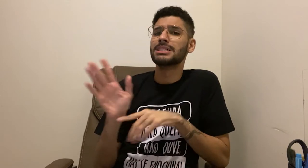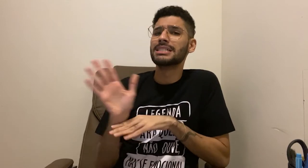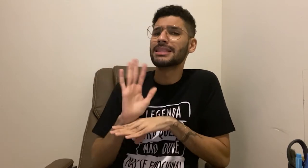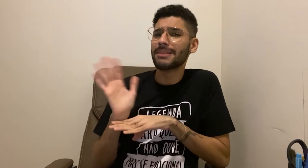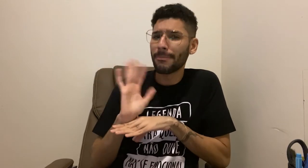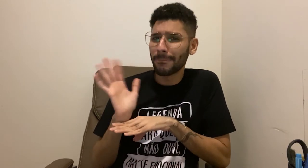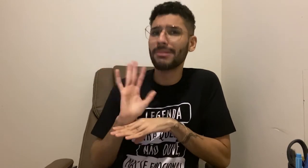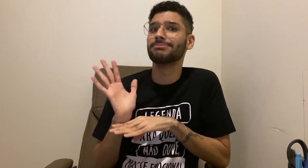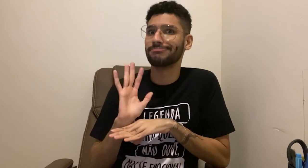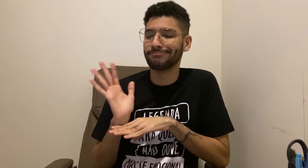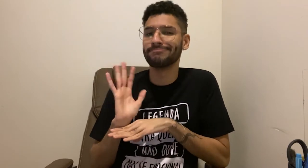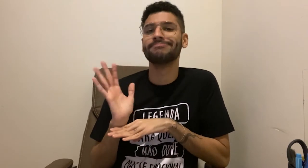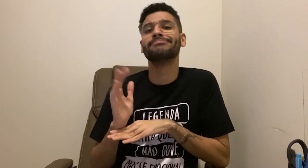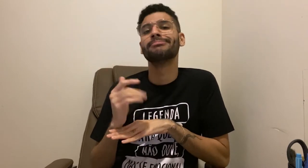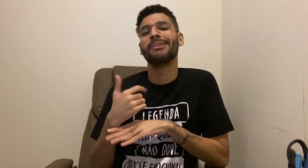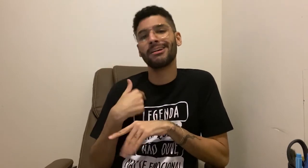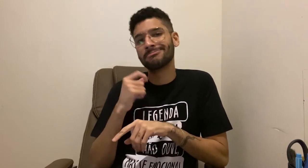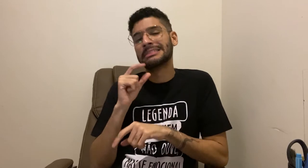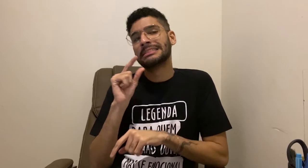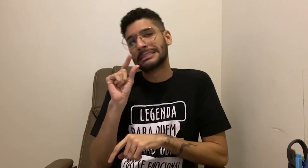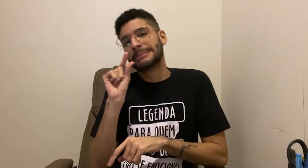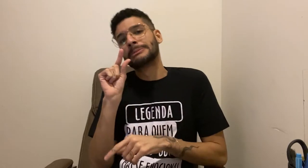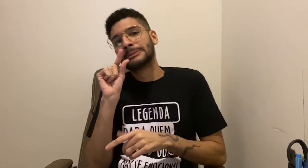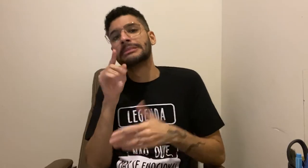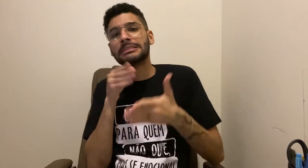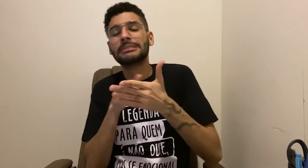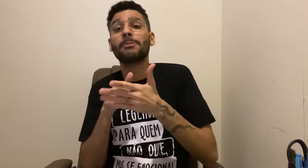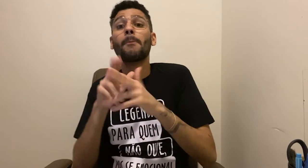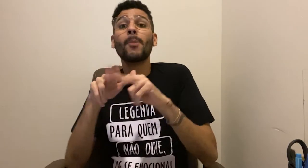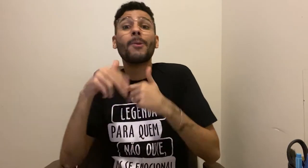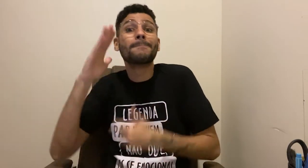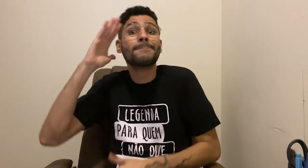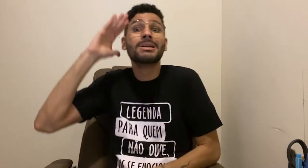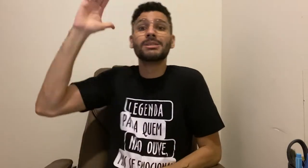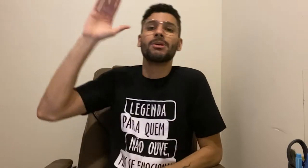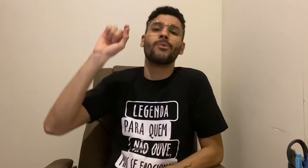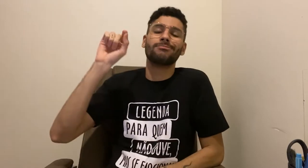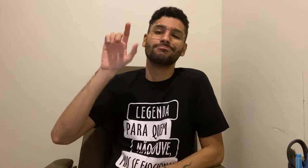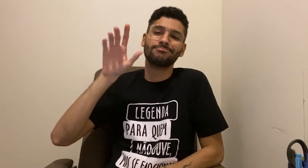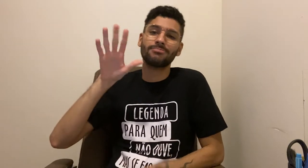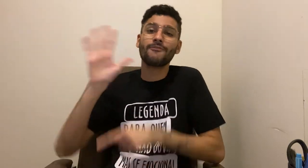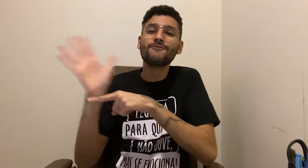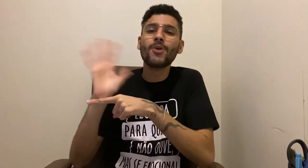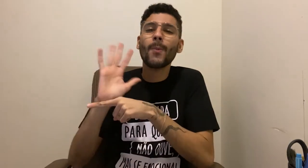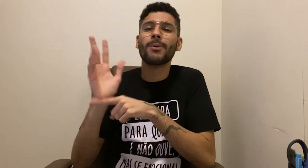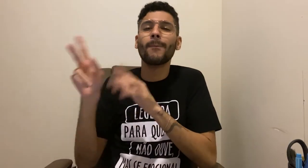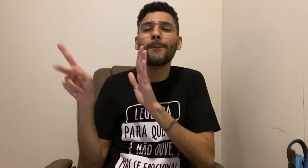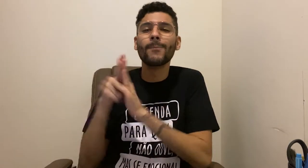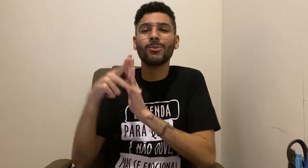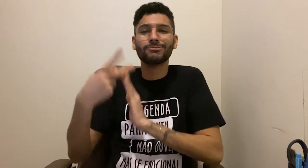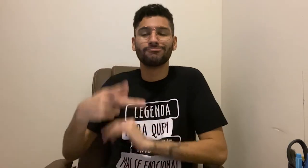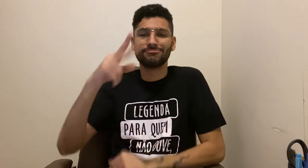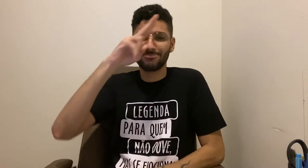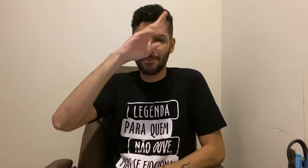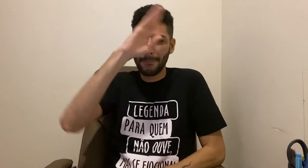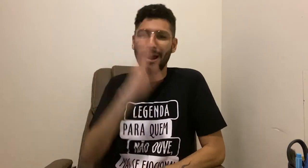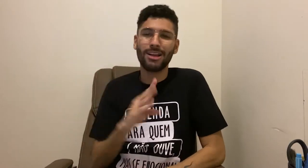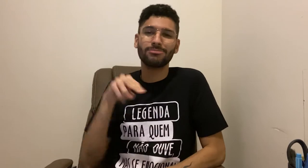É uma realidade a limitação nos cinemas. Principalmente, ok? Nos filmes nacionais, que nunca